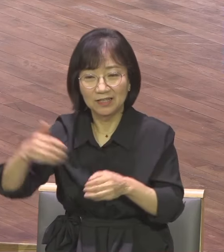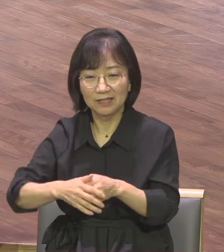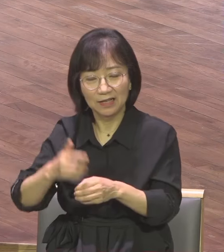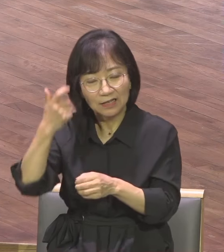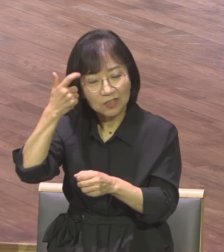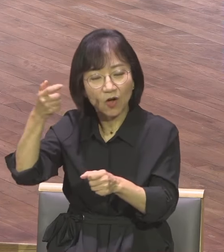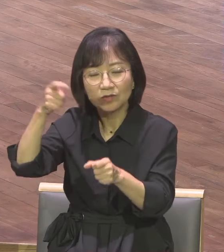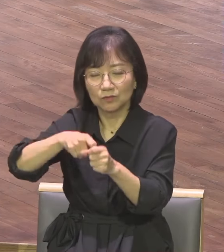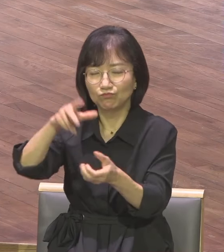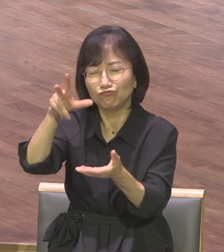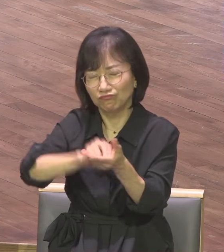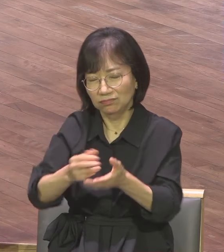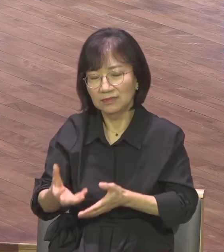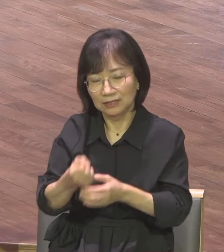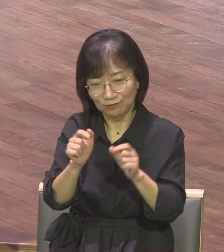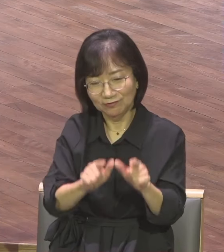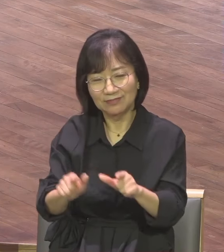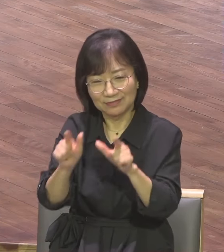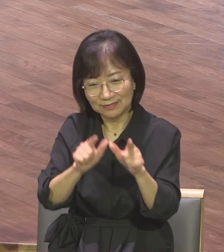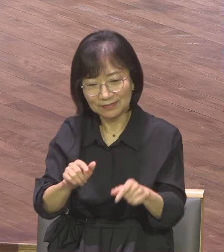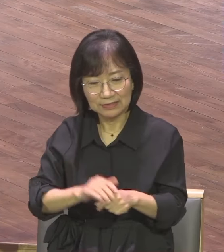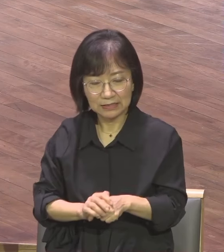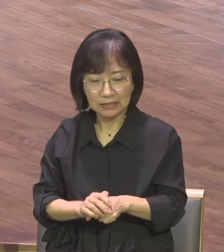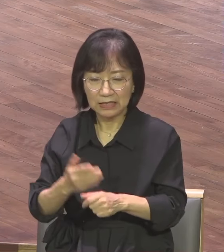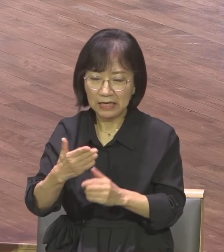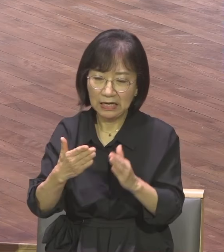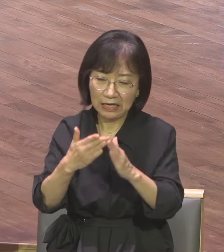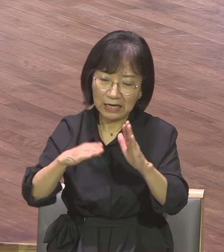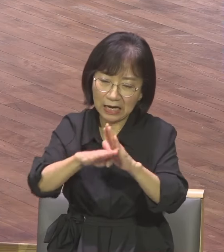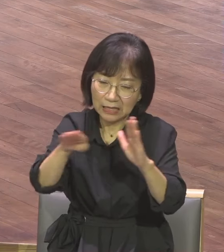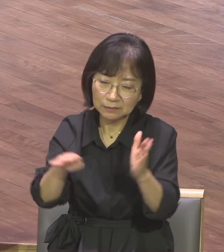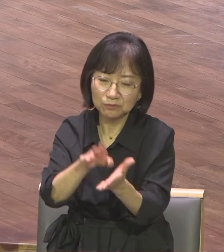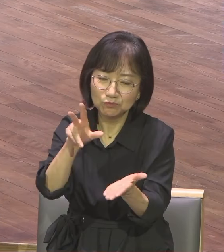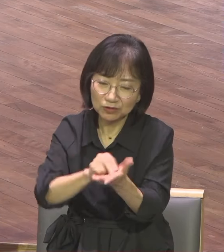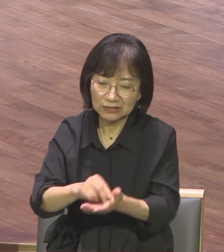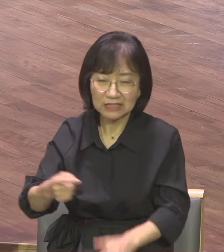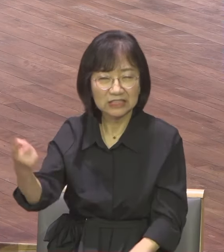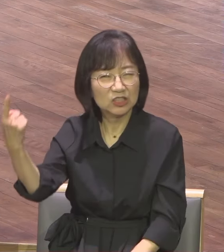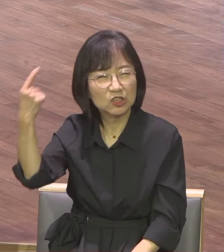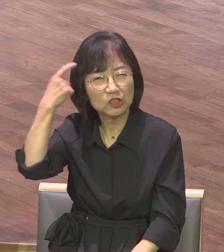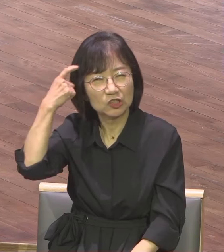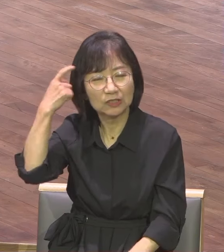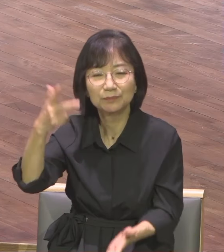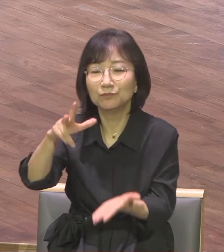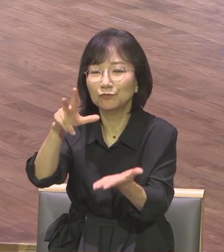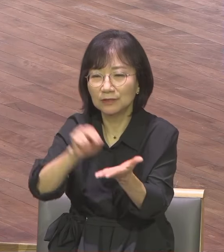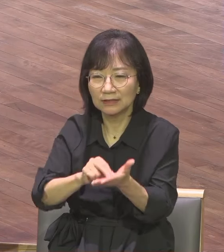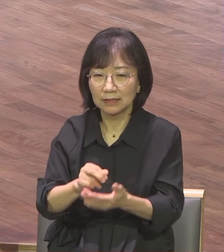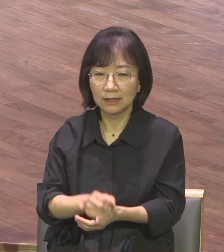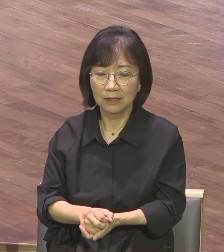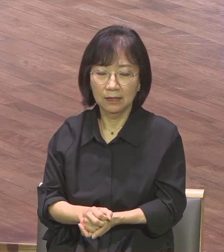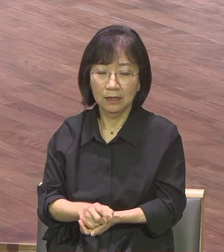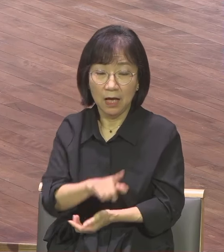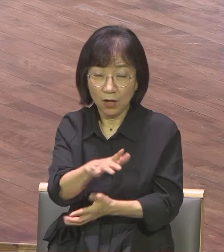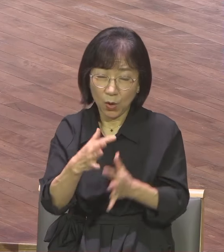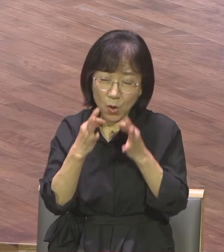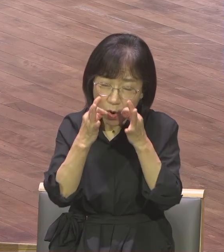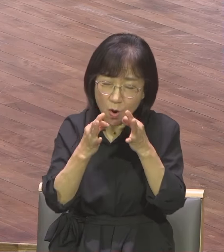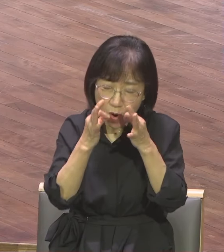가문이 어땠느냐 너의 정신은 어땠느냐 네가 그렇게 애써도 안진베이처럼 너의 인생은 제로